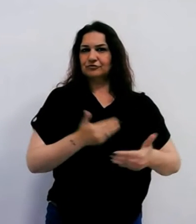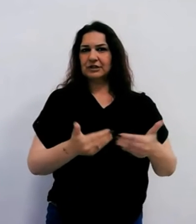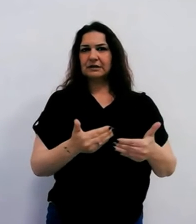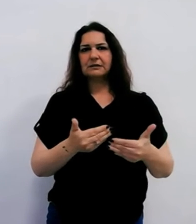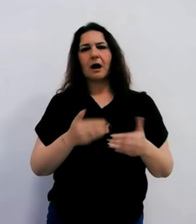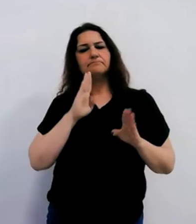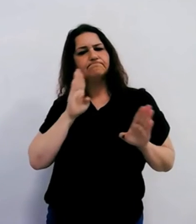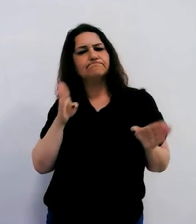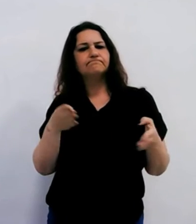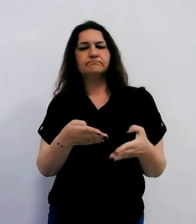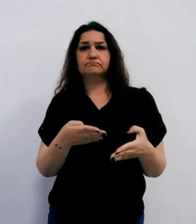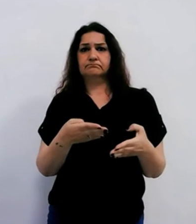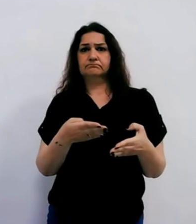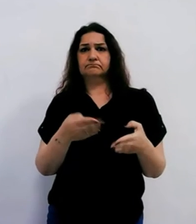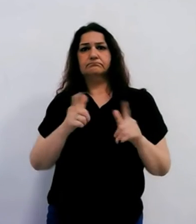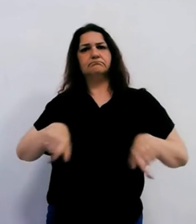nove bandi.